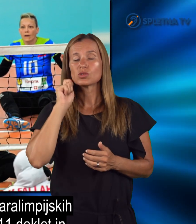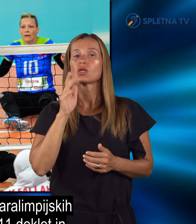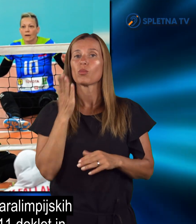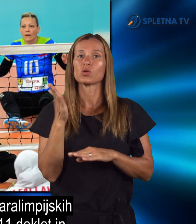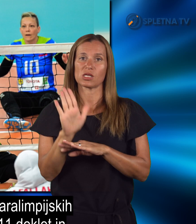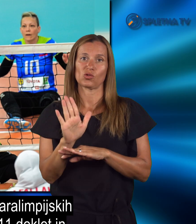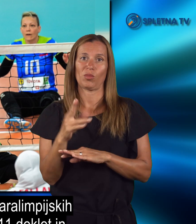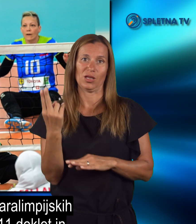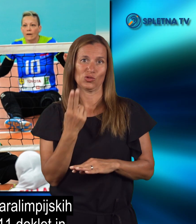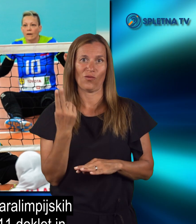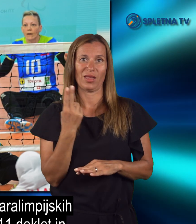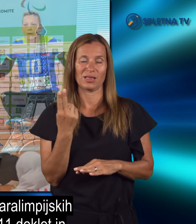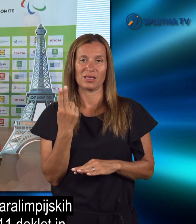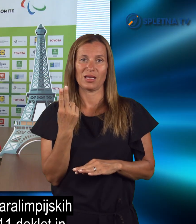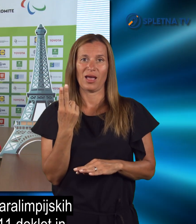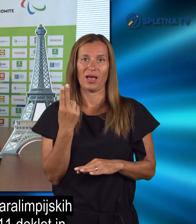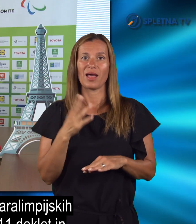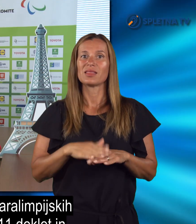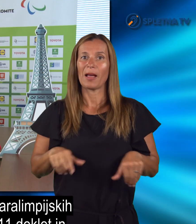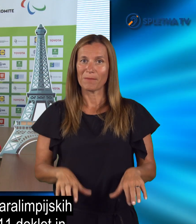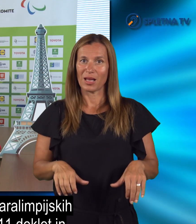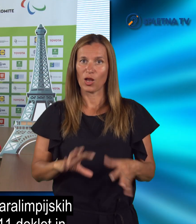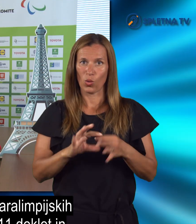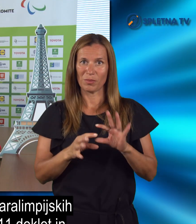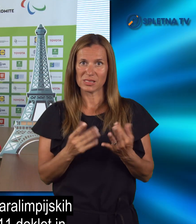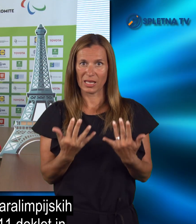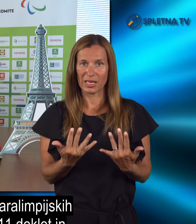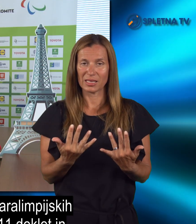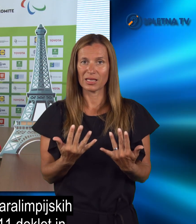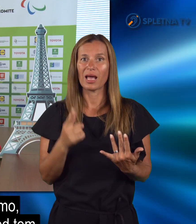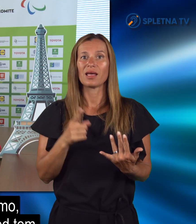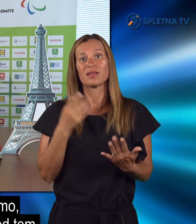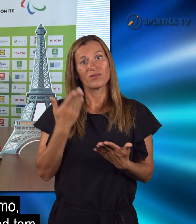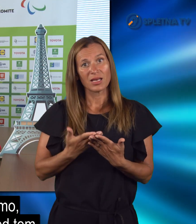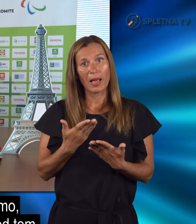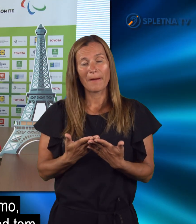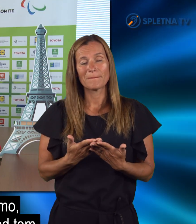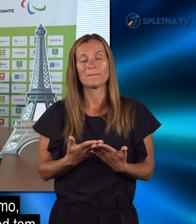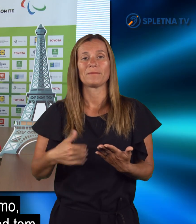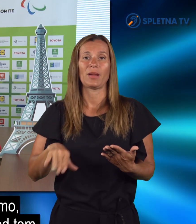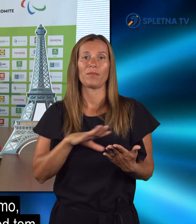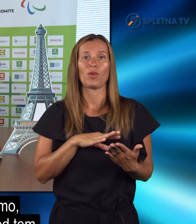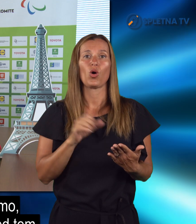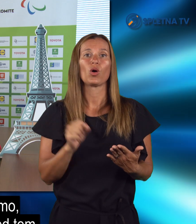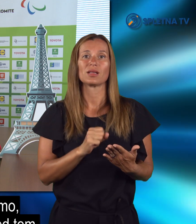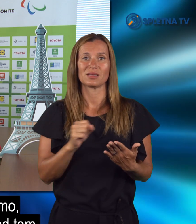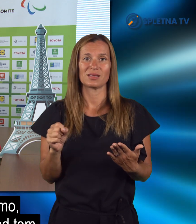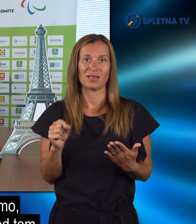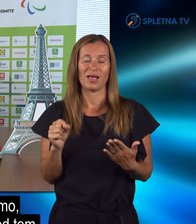iz punc bo zastopala Slovenijo na paralimpijskih igrah in verjamamo, da